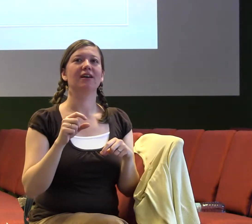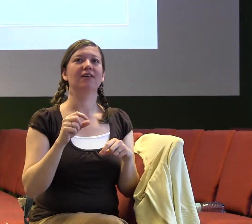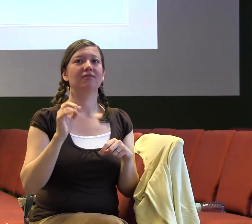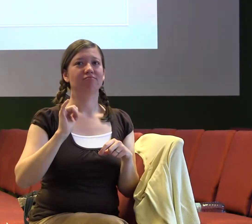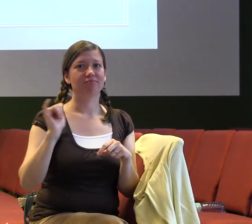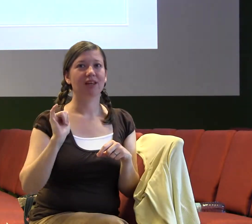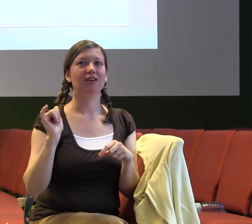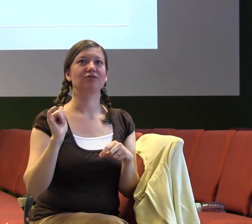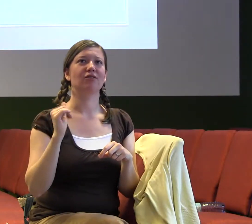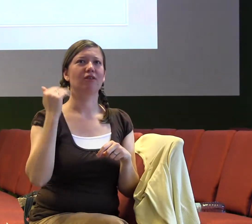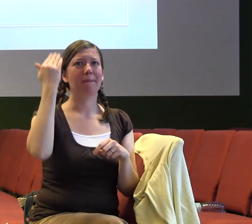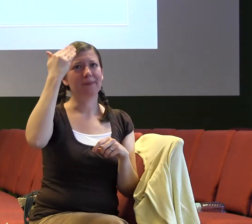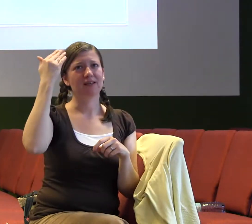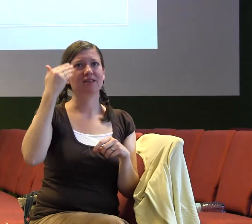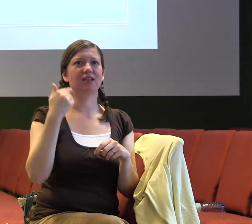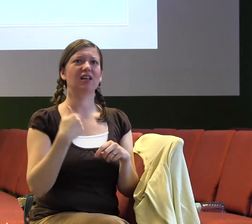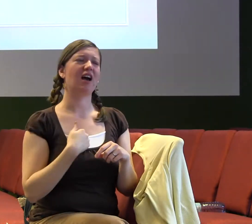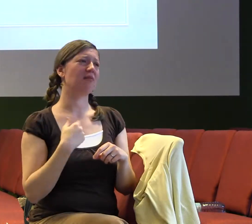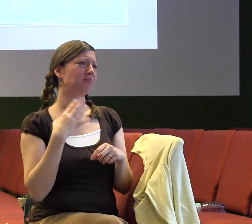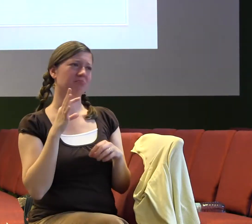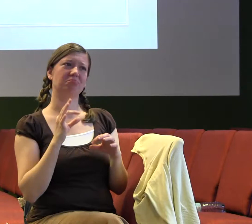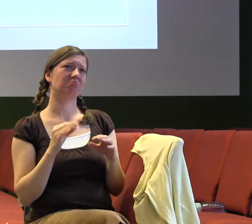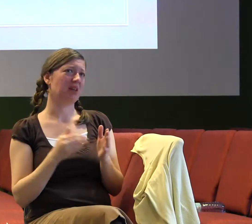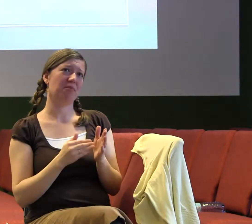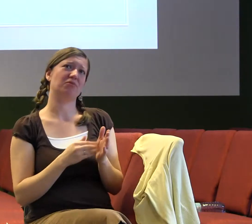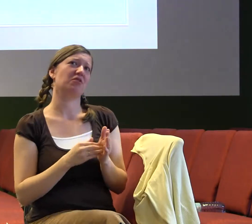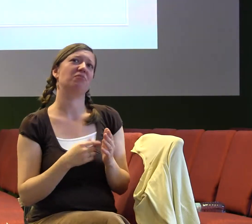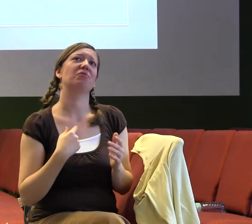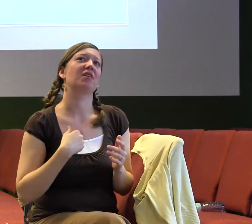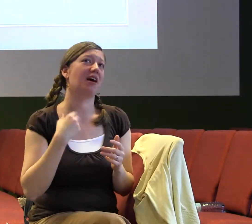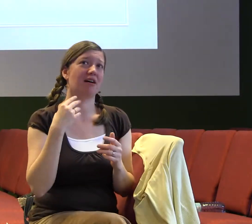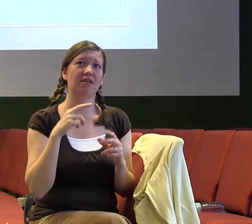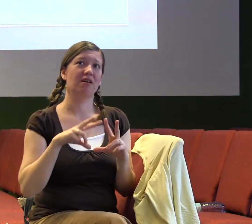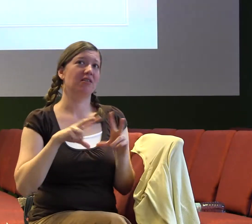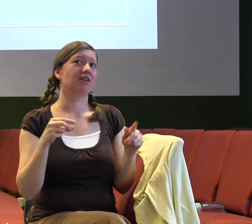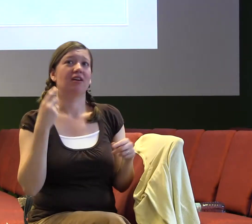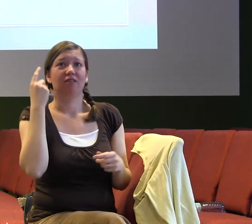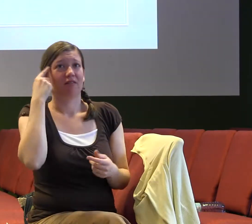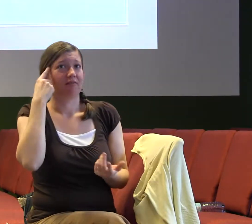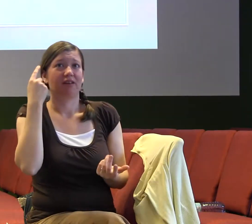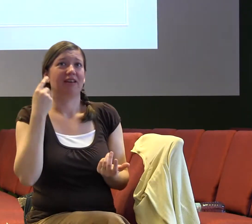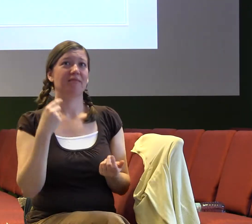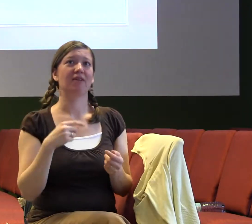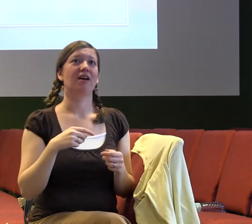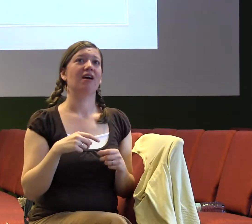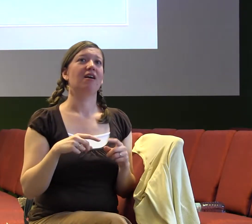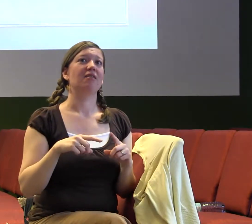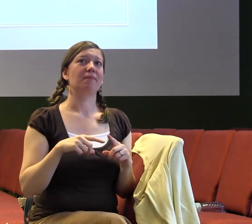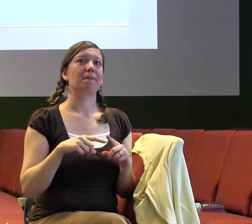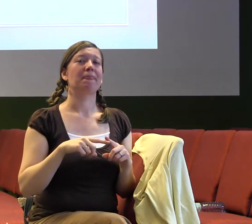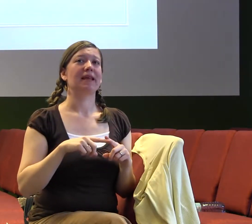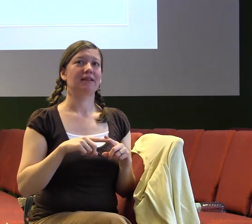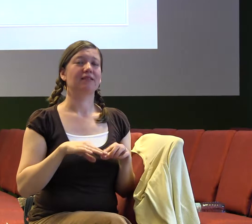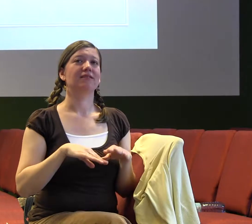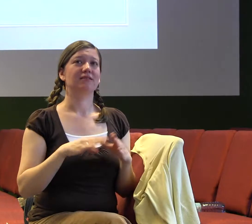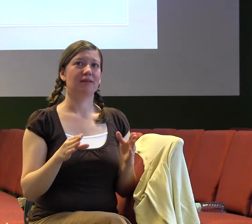nepřemýšlíme tak, jak bychom mohli nebo měli přemýšlet. A myslím si, že to je možná spíš ten druhý důvod. A proto je skvělý, že dneska se o